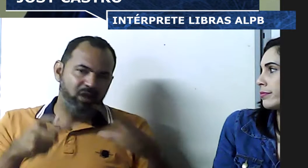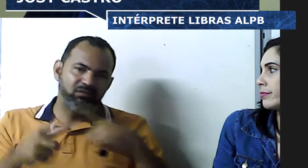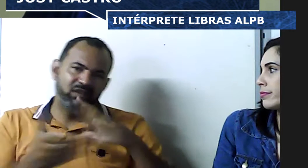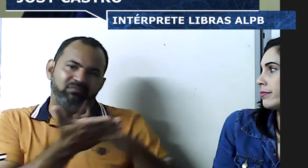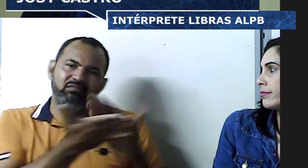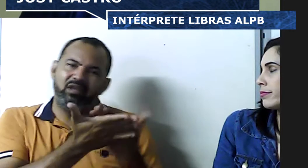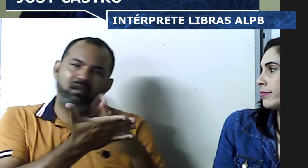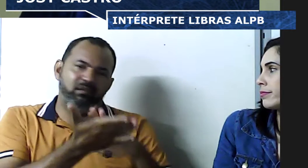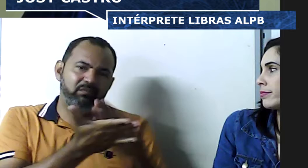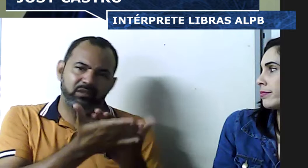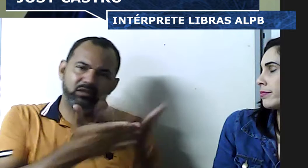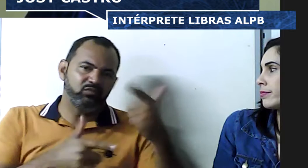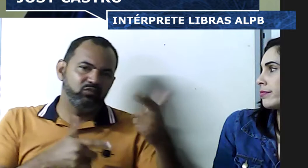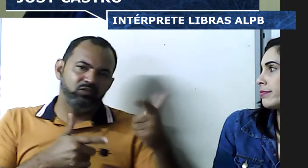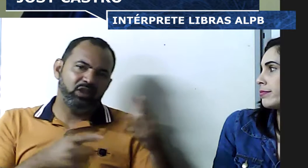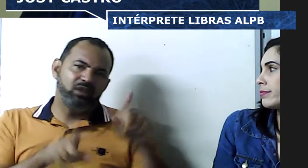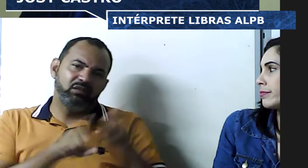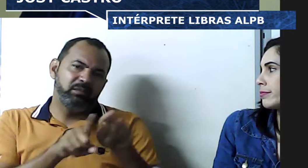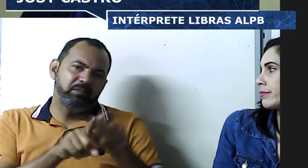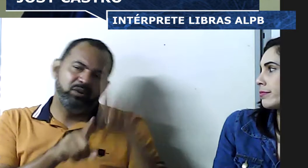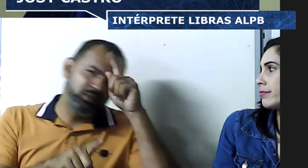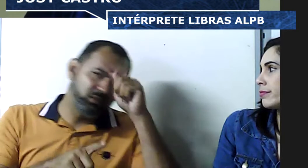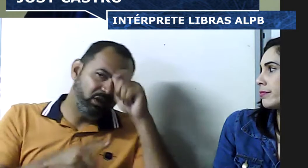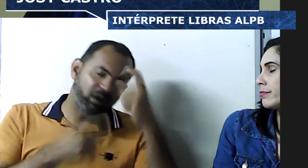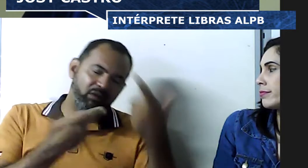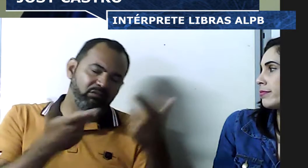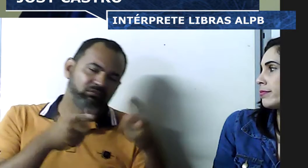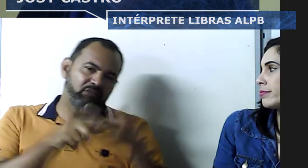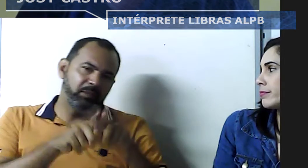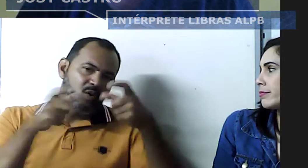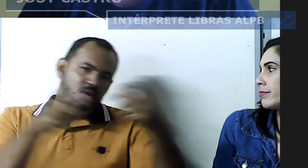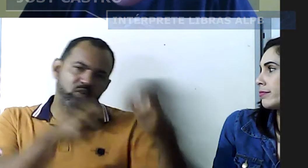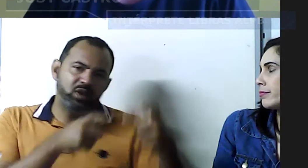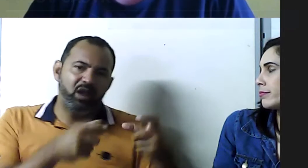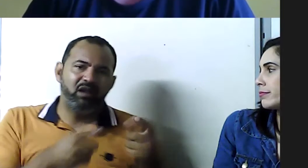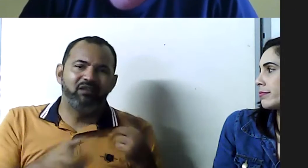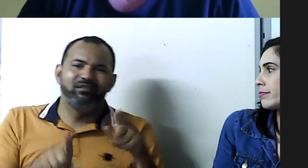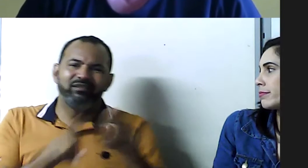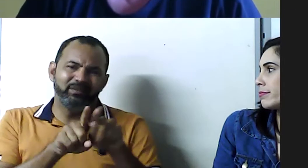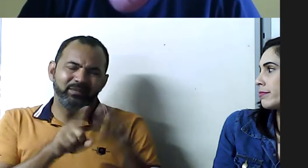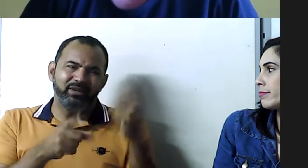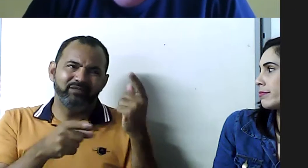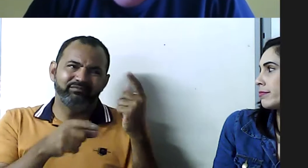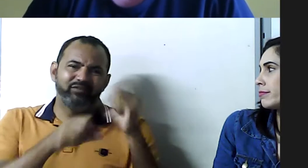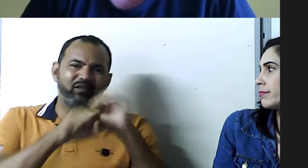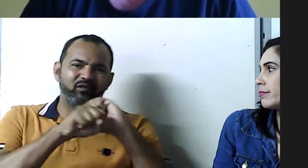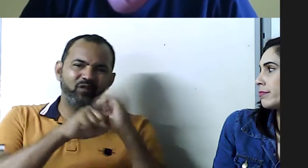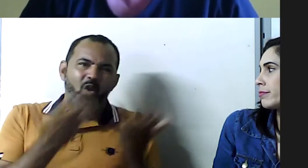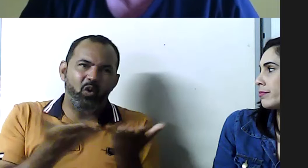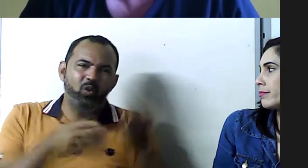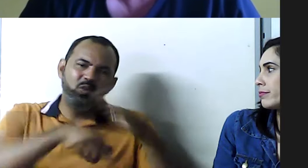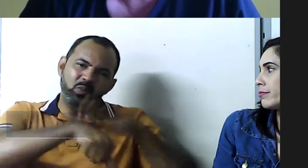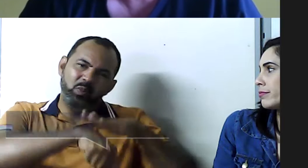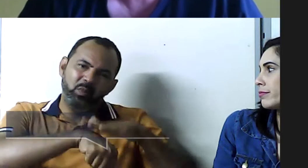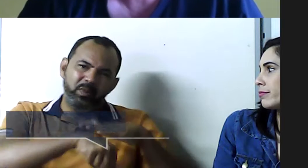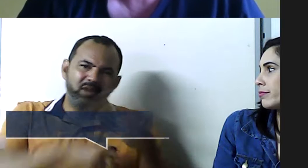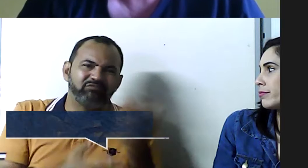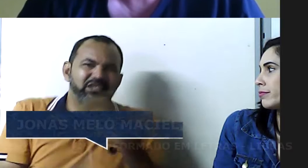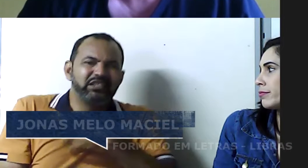realmente com muitos limites em vários lugares, que não tem a comunicação, nos hospitais, em alguns lugares.